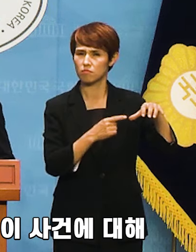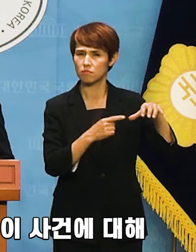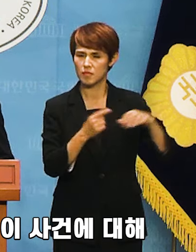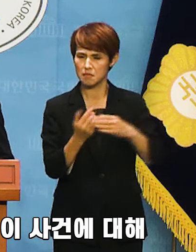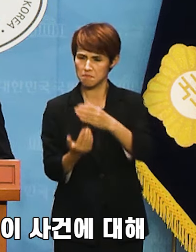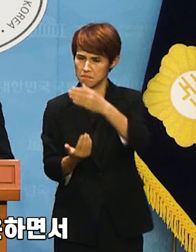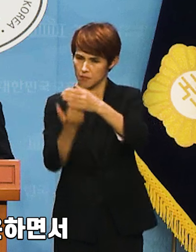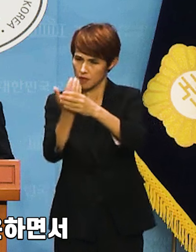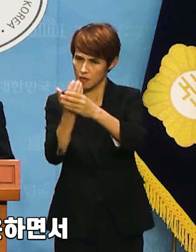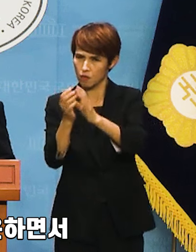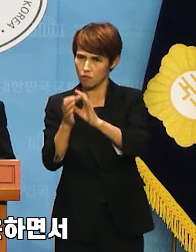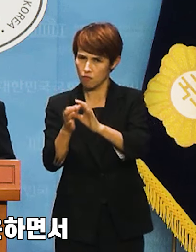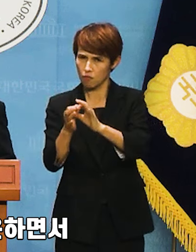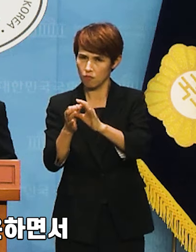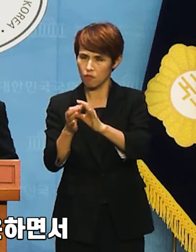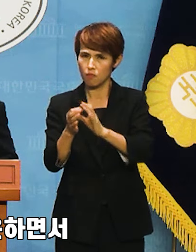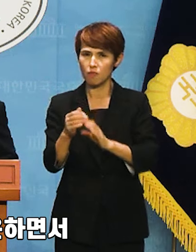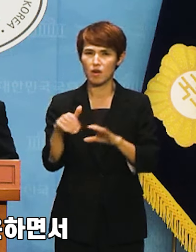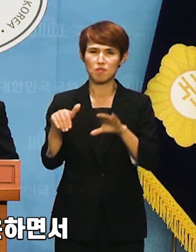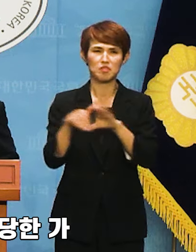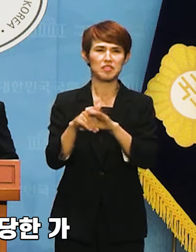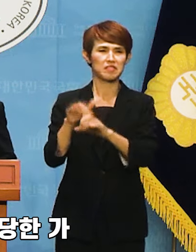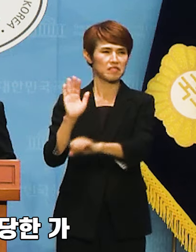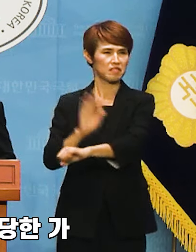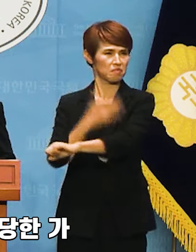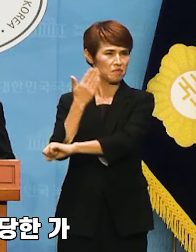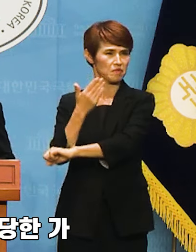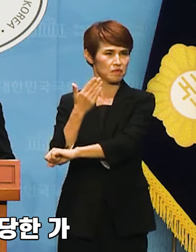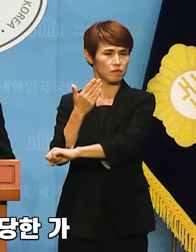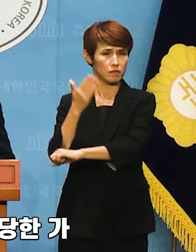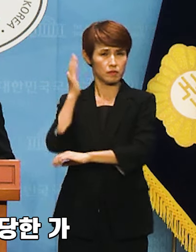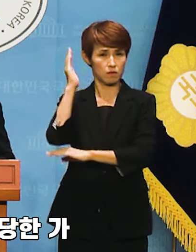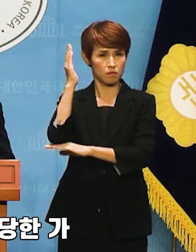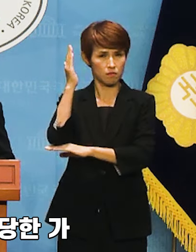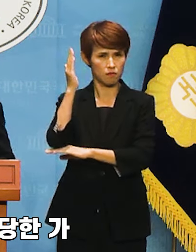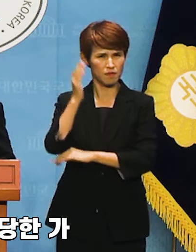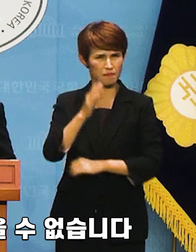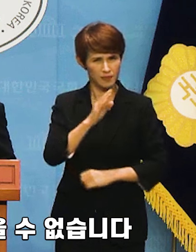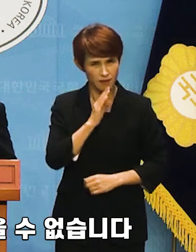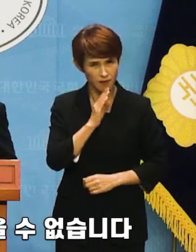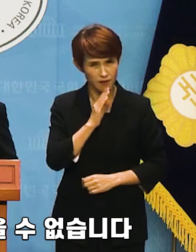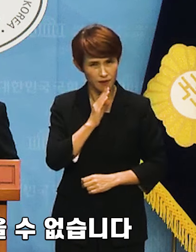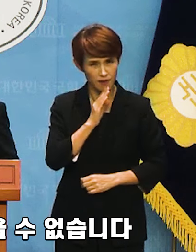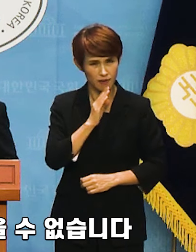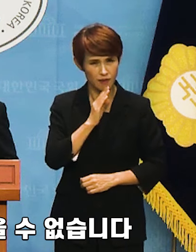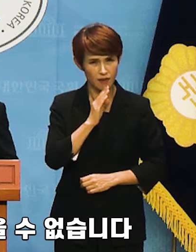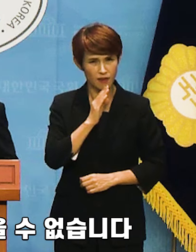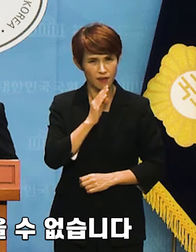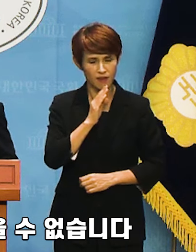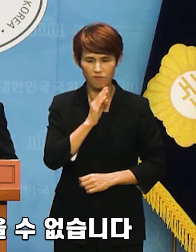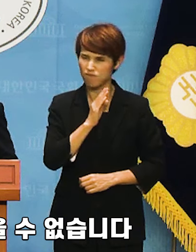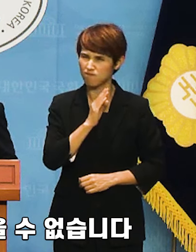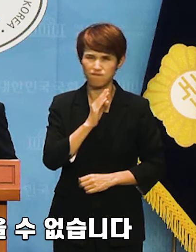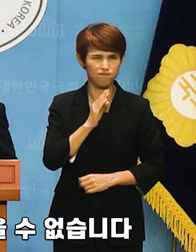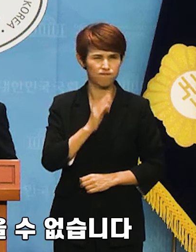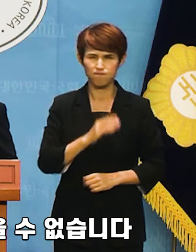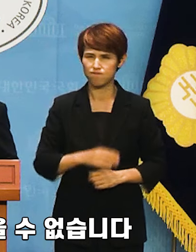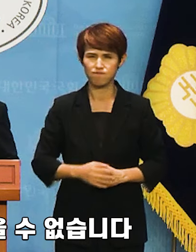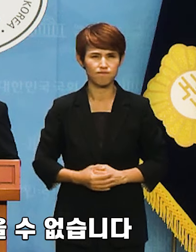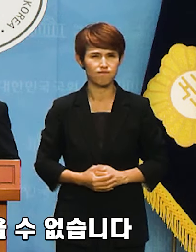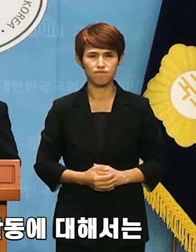사건에 대해 전정부 책임 의논하면서 언급하는 것이 온당한가 하는 점을 지적하지 않을 수 없습니다.